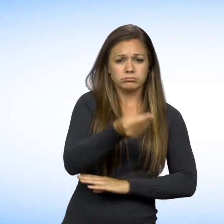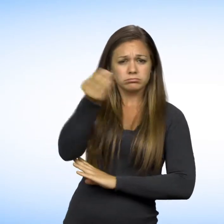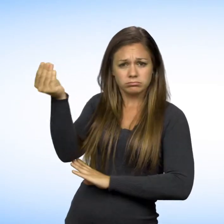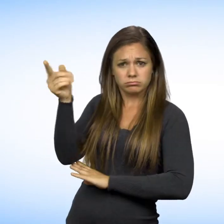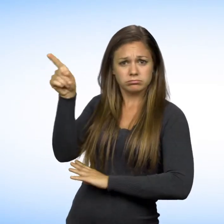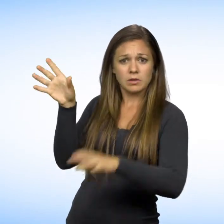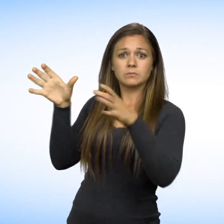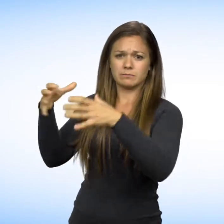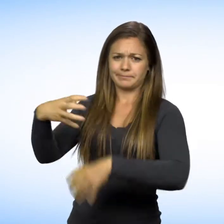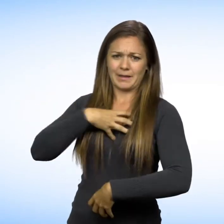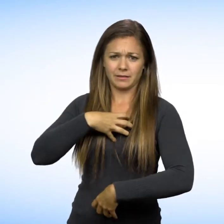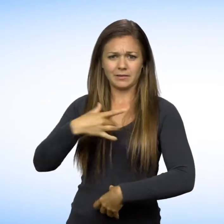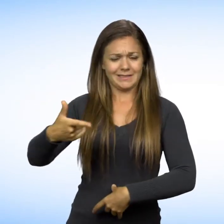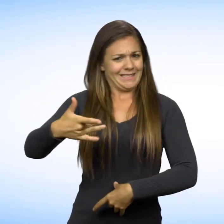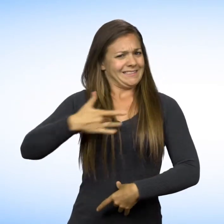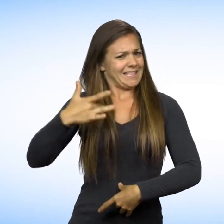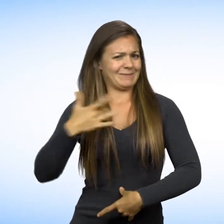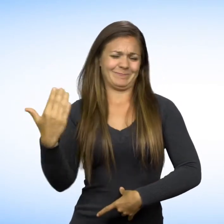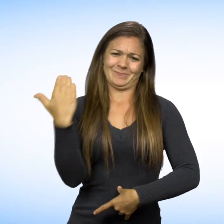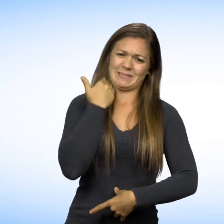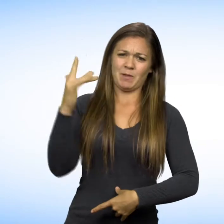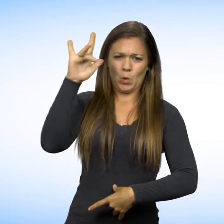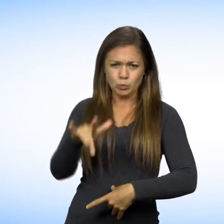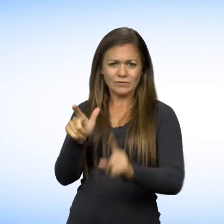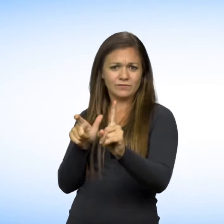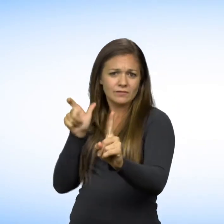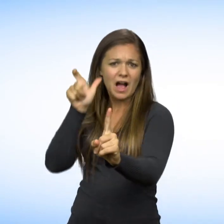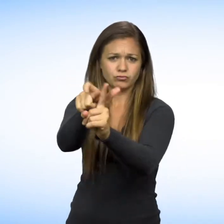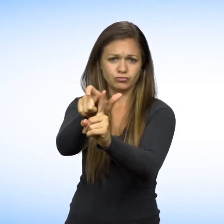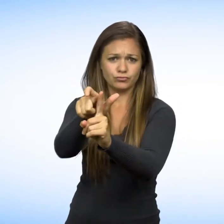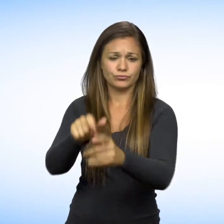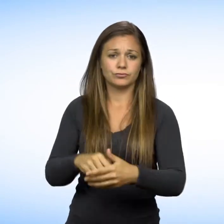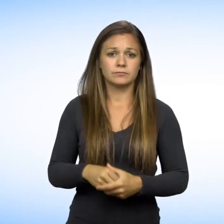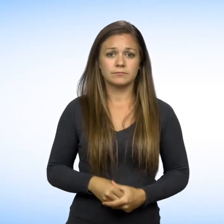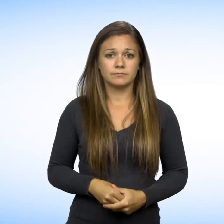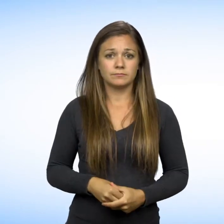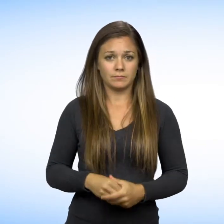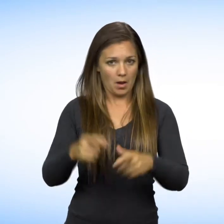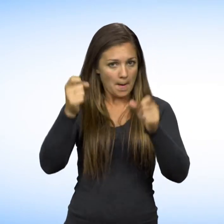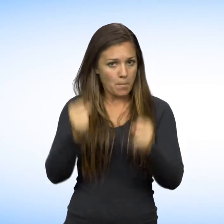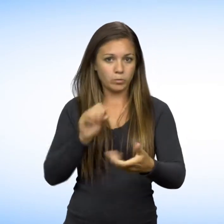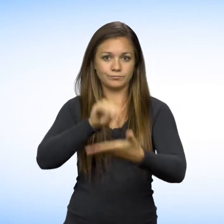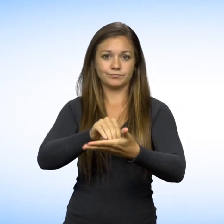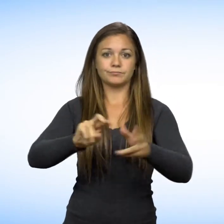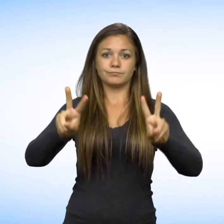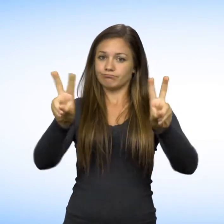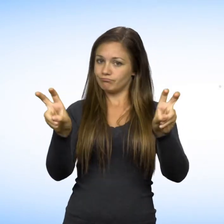Vous pouvez donc porter plainte à la Commission si vous croyez être victime de représailles, que ce soit à